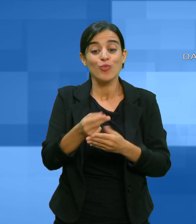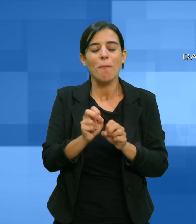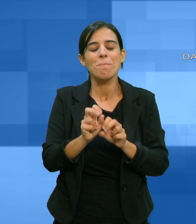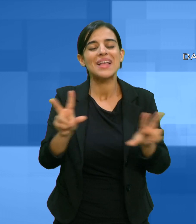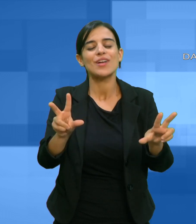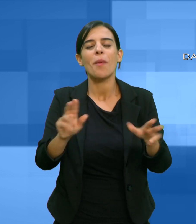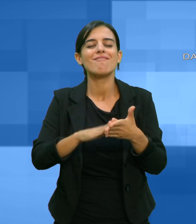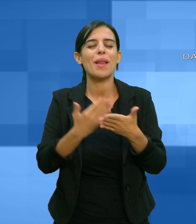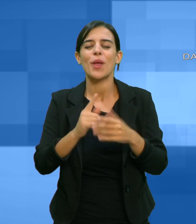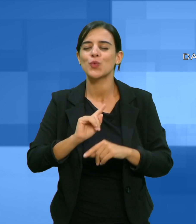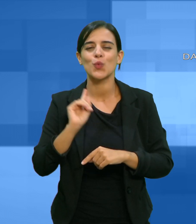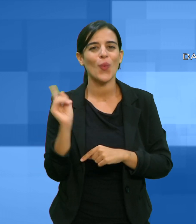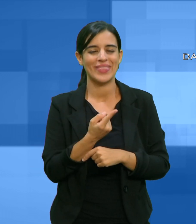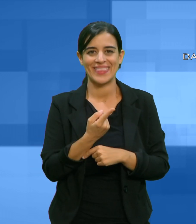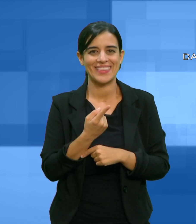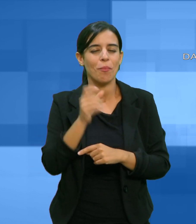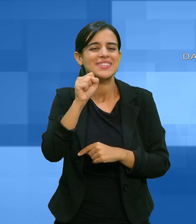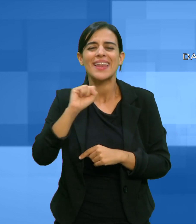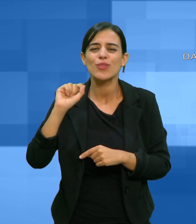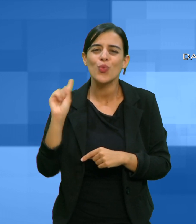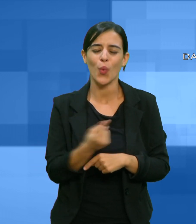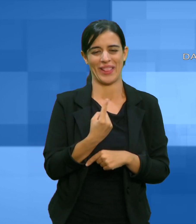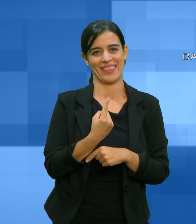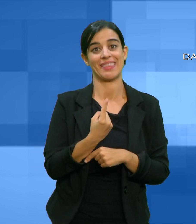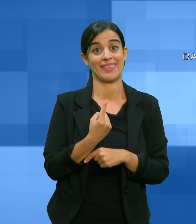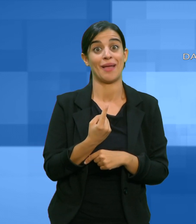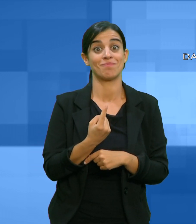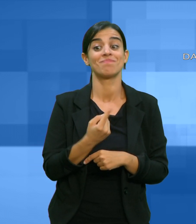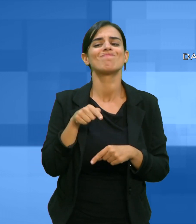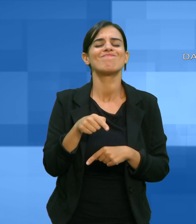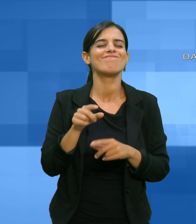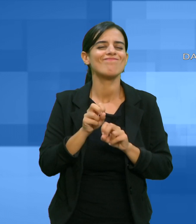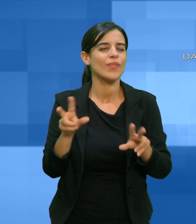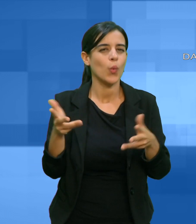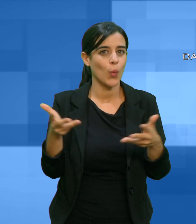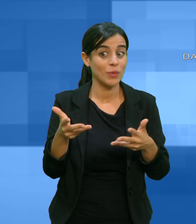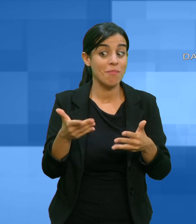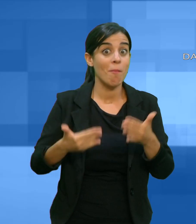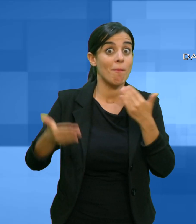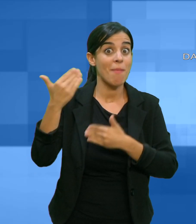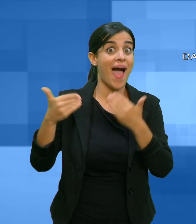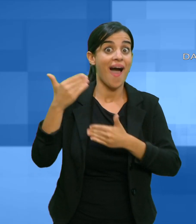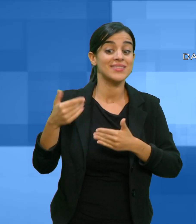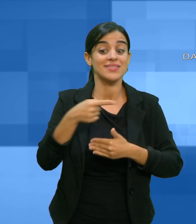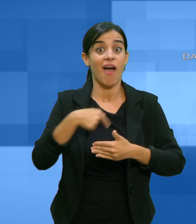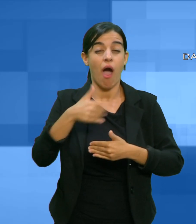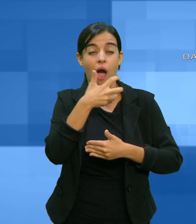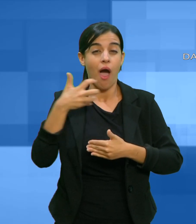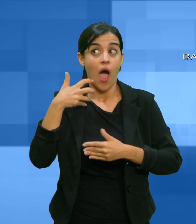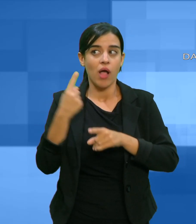di tutta la Sardegna perché il nostro passato deve essere conservato e